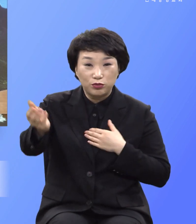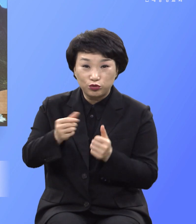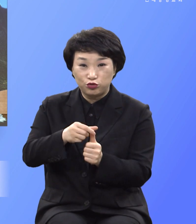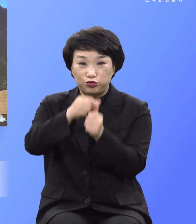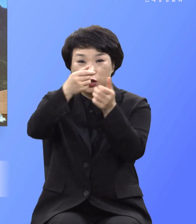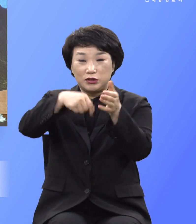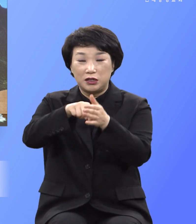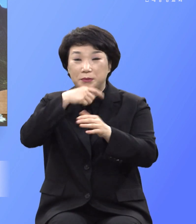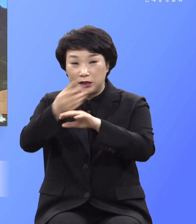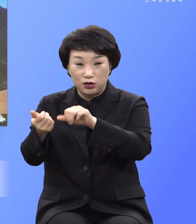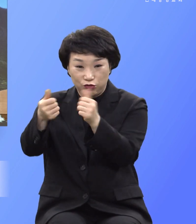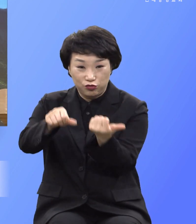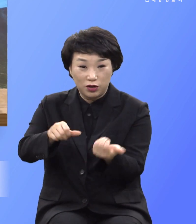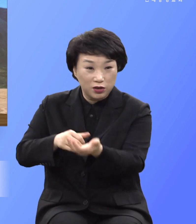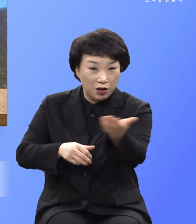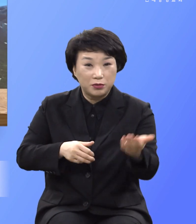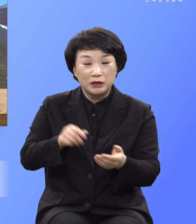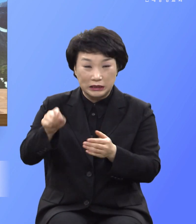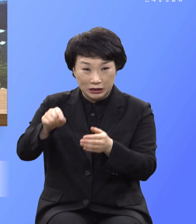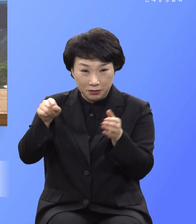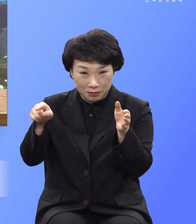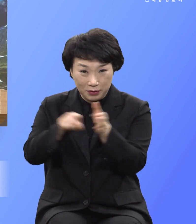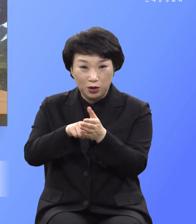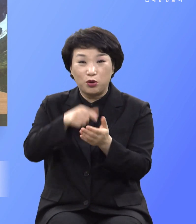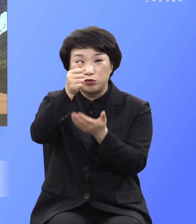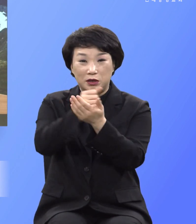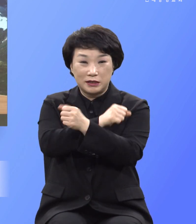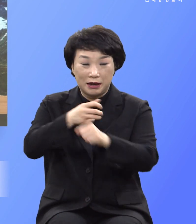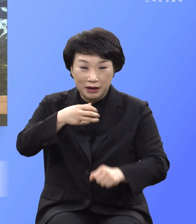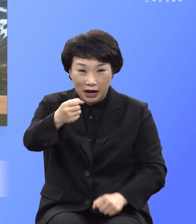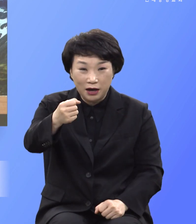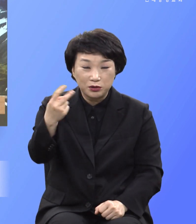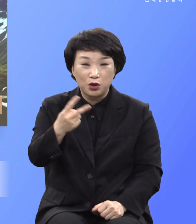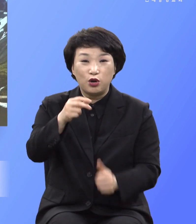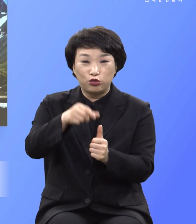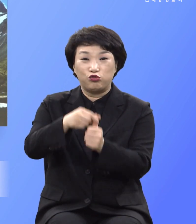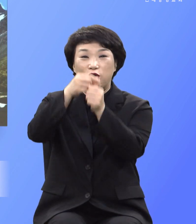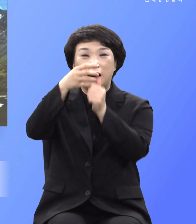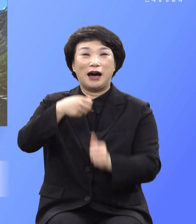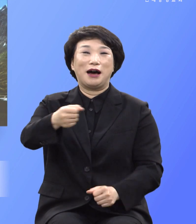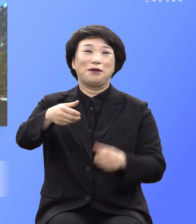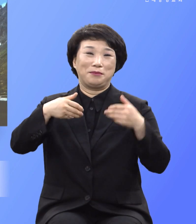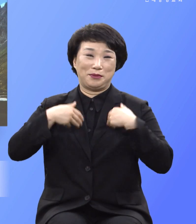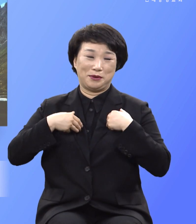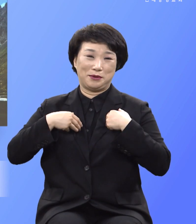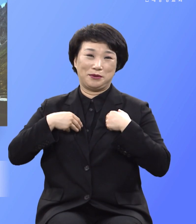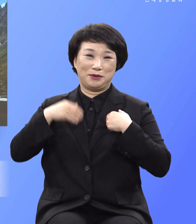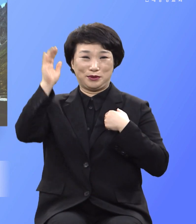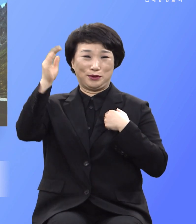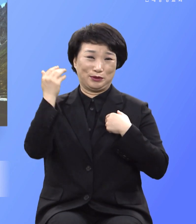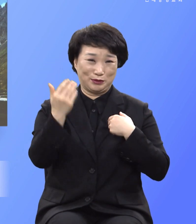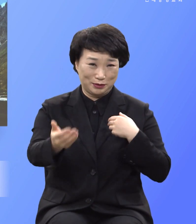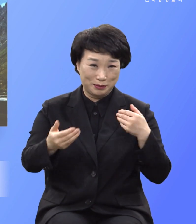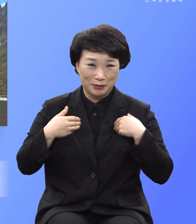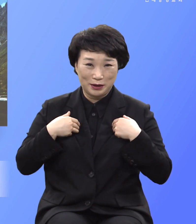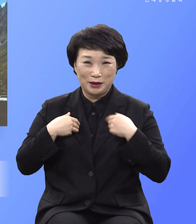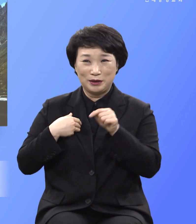죽었으니 제사함 받으라 그리고 구원을 받으라는 것입니다 얼마나 중요한